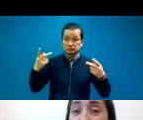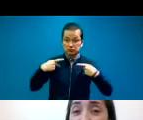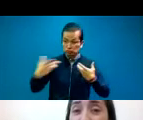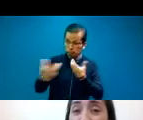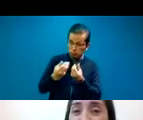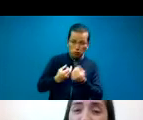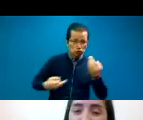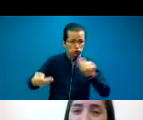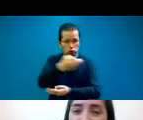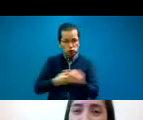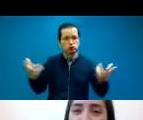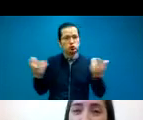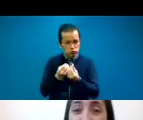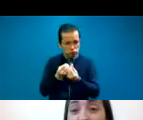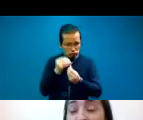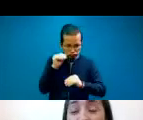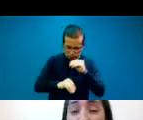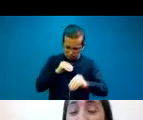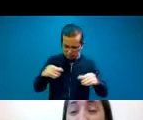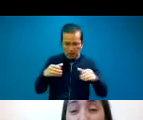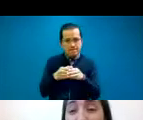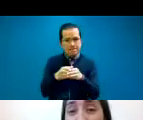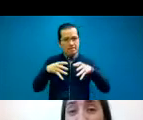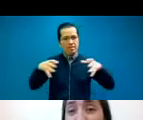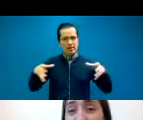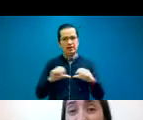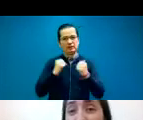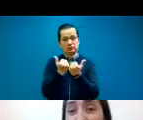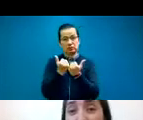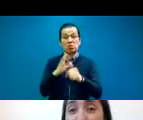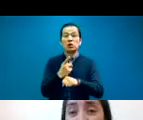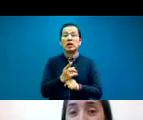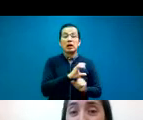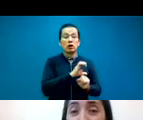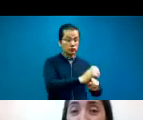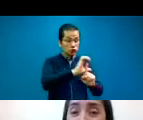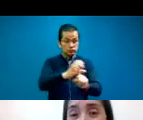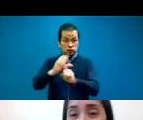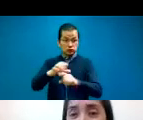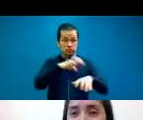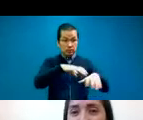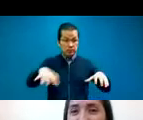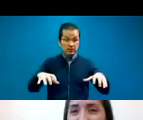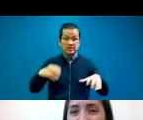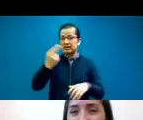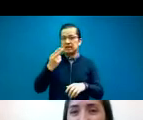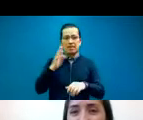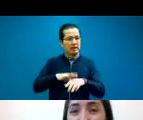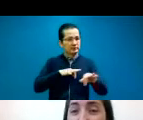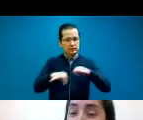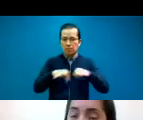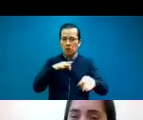construyéndola, y porque cada comisión requiere de mucho trabajo voluntario, de